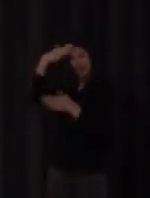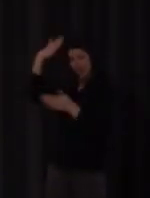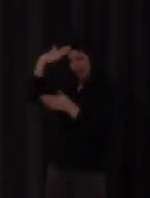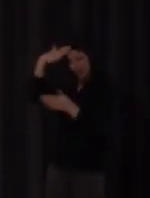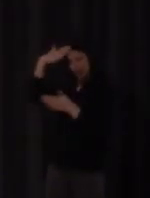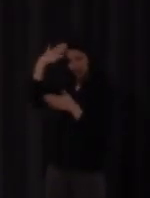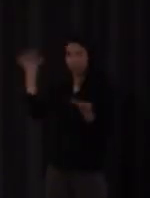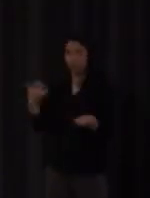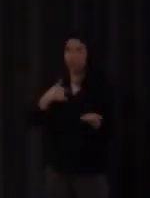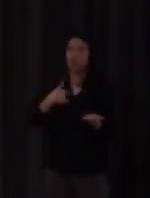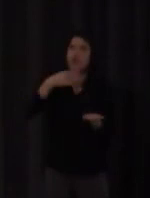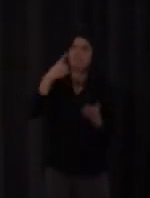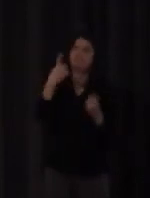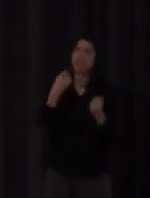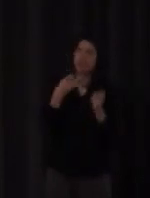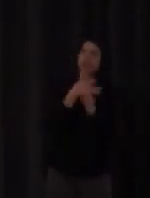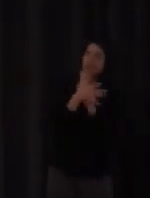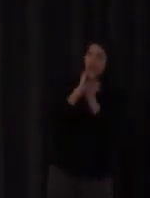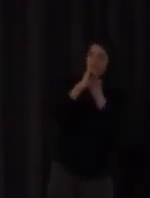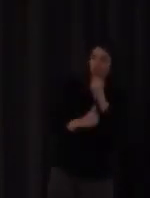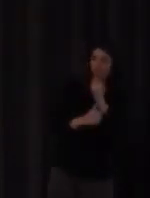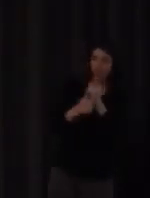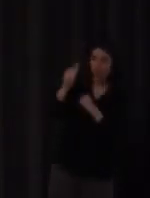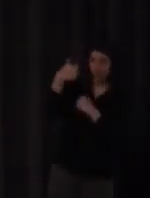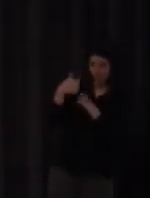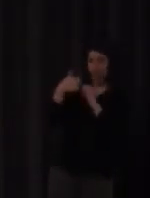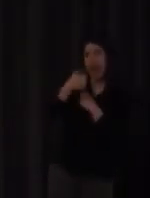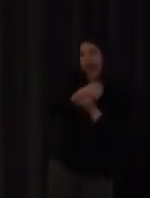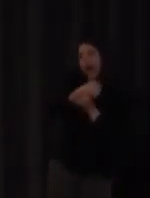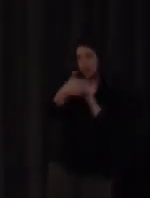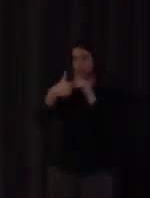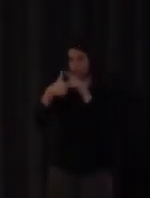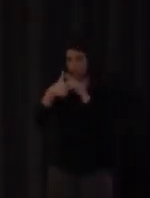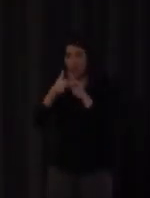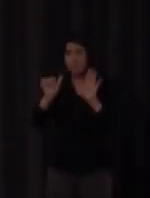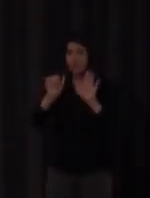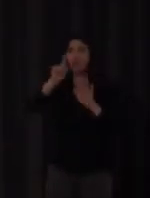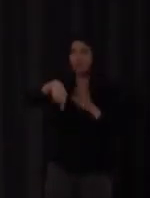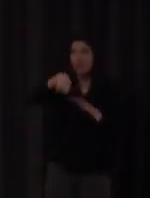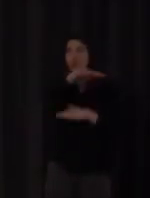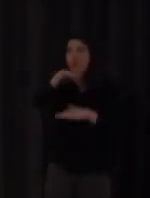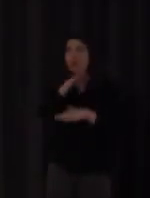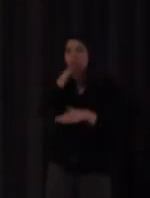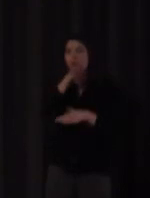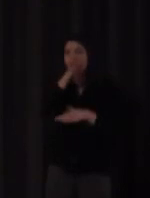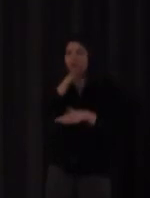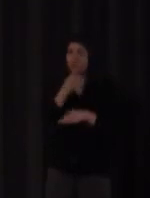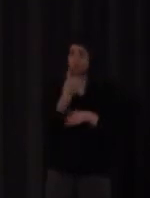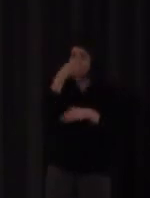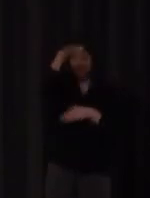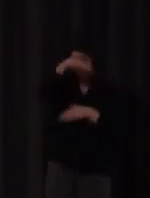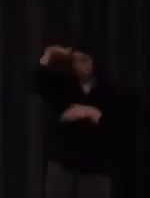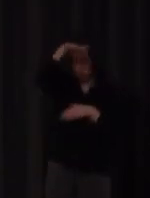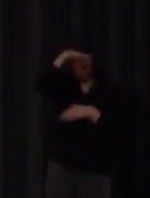cuál es este lugar bueno como es un lugar que tiene que ver con la parte superior del espacio donde se signa ¿de acuerdo?